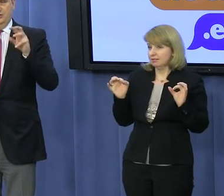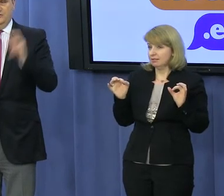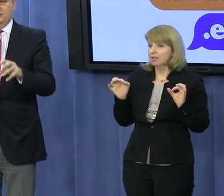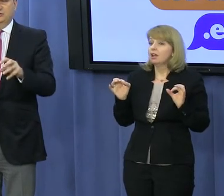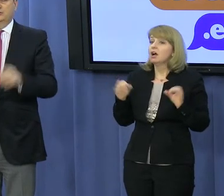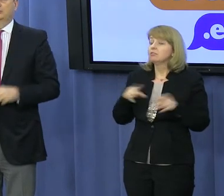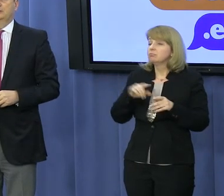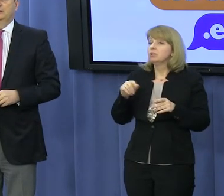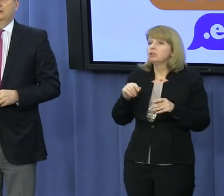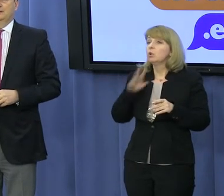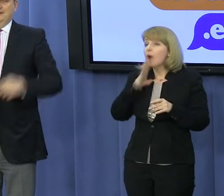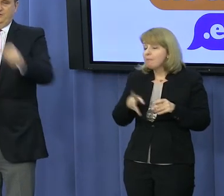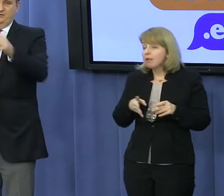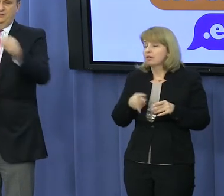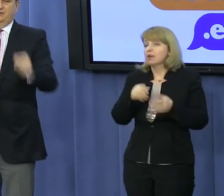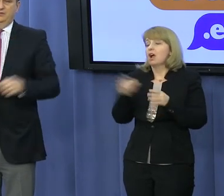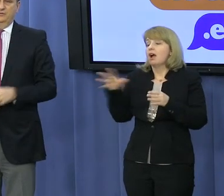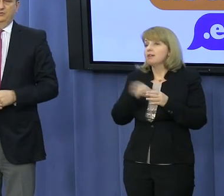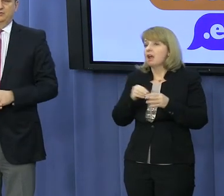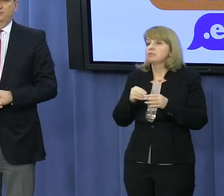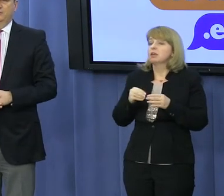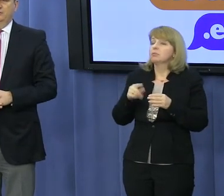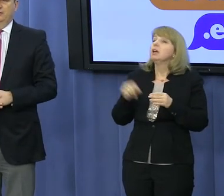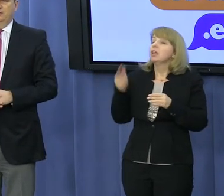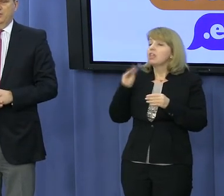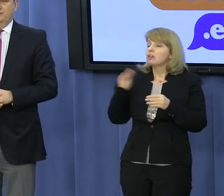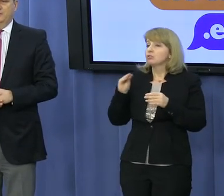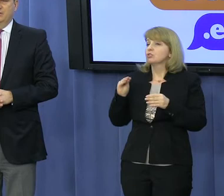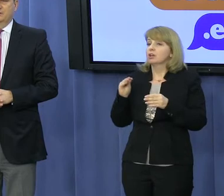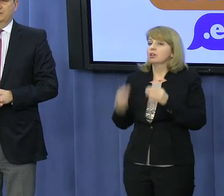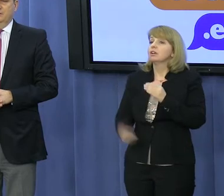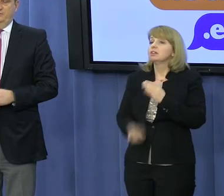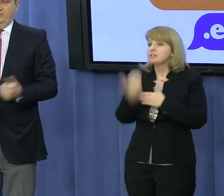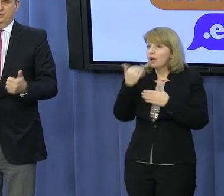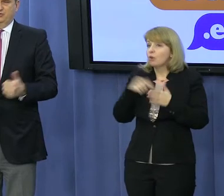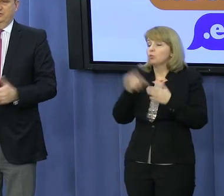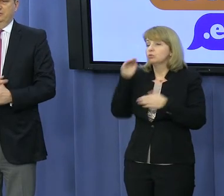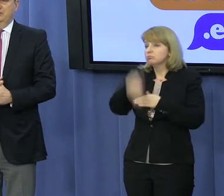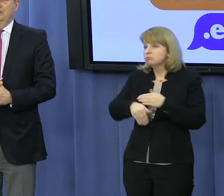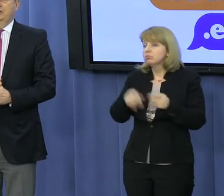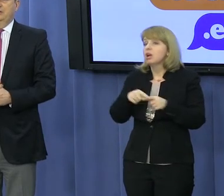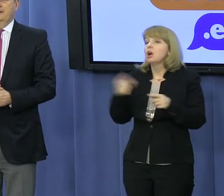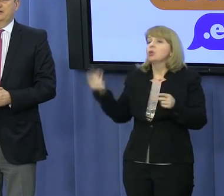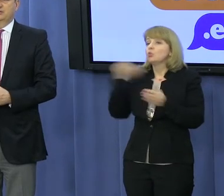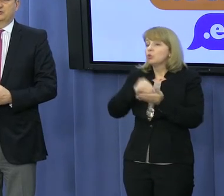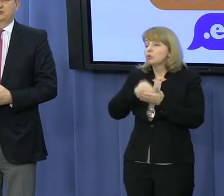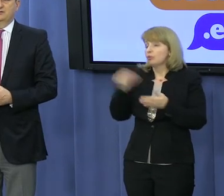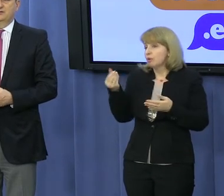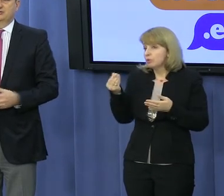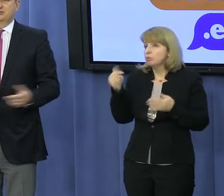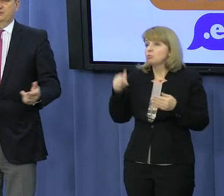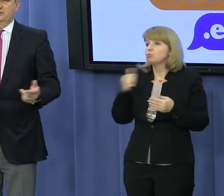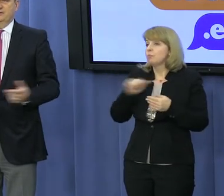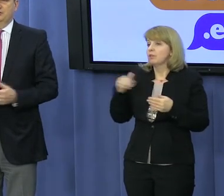Zachodu i od Waszyngtonu dla tych wszystkich krajów, o których tu mówiłem, dodatkowe pieniądze. Po pierwsze, żeby się energetycznie